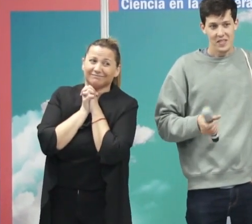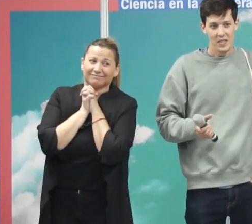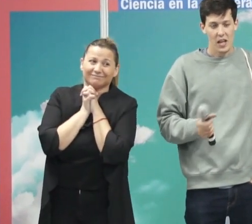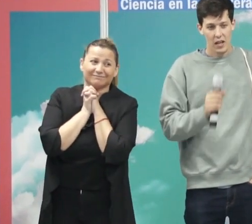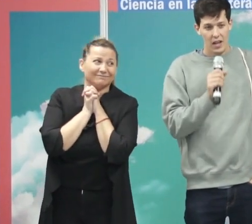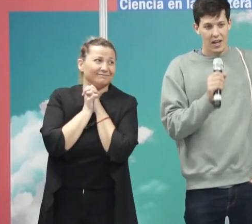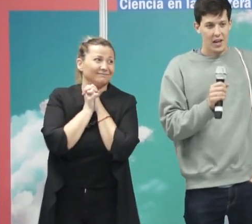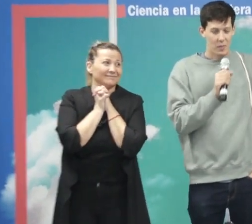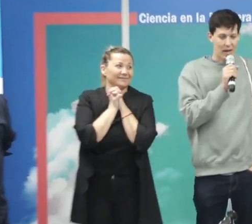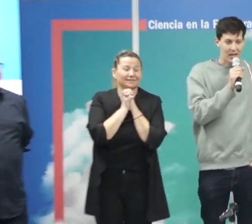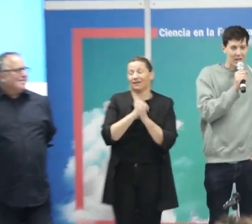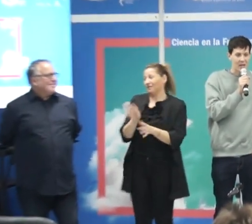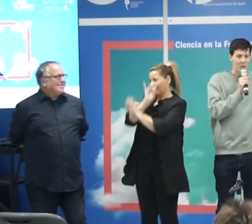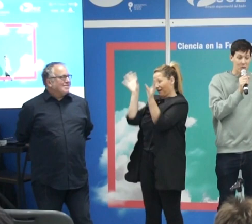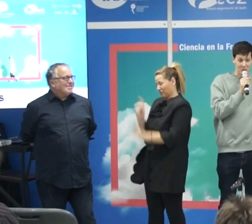claramente no.